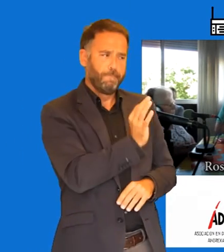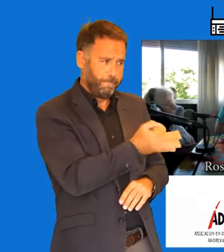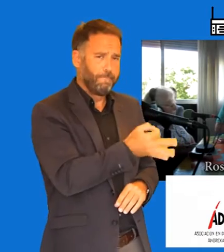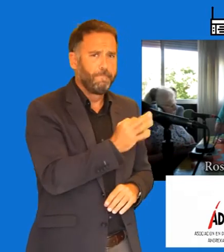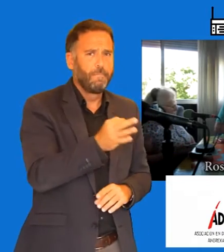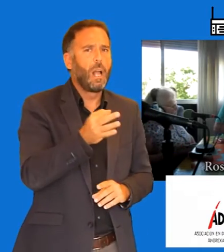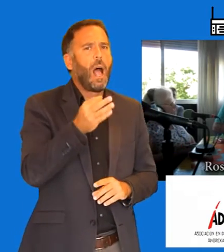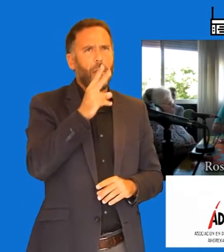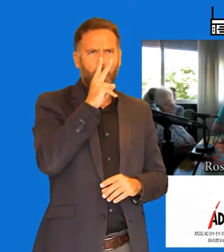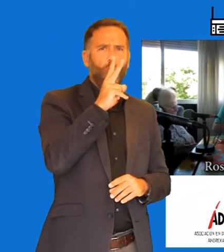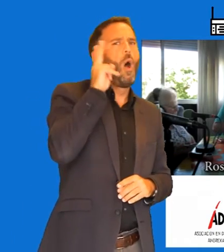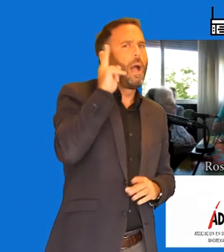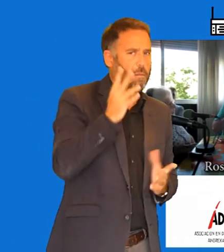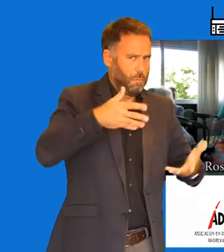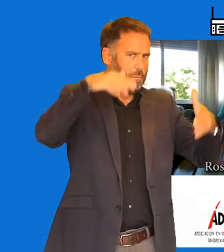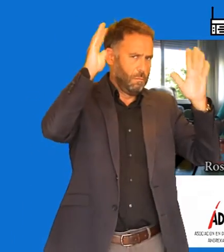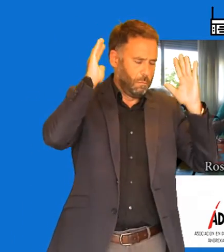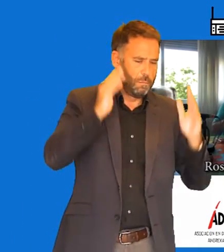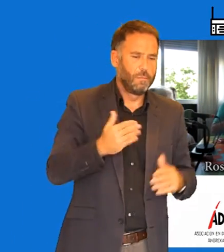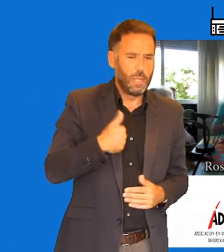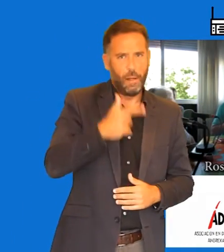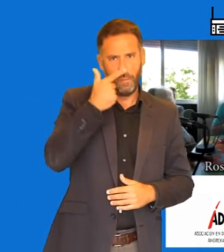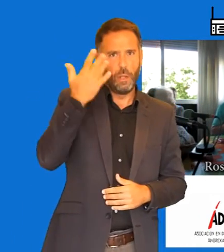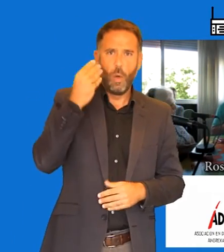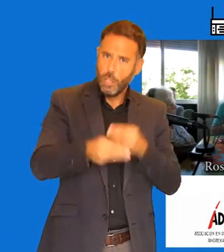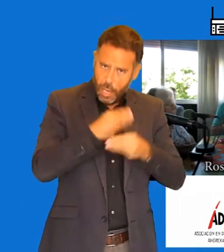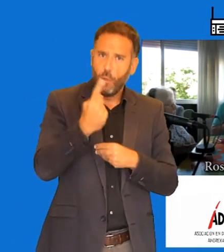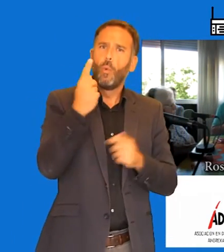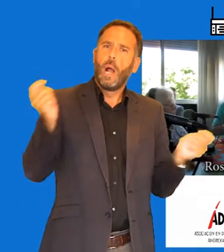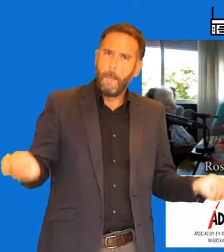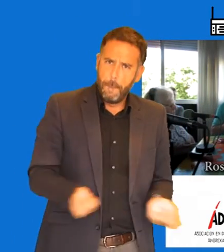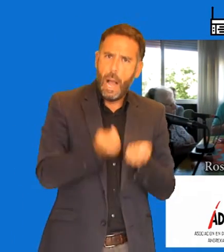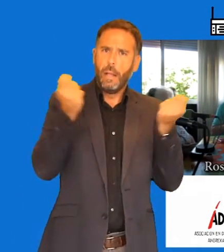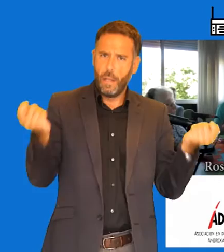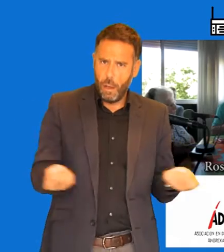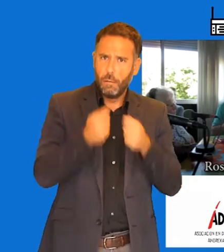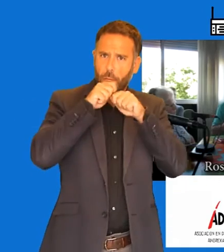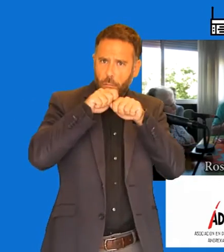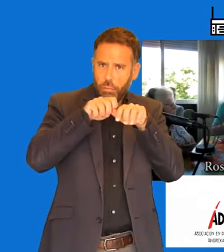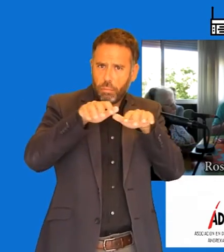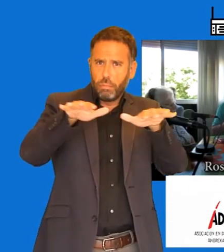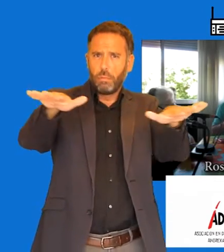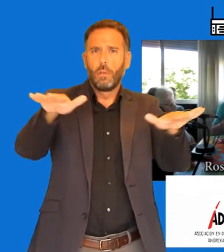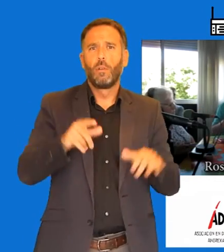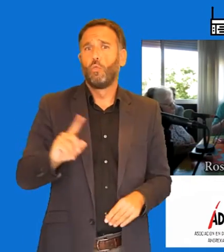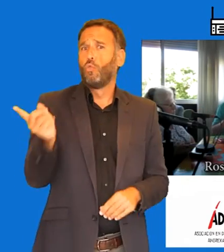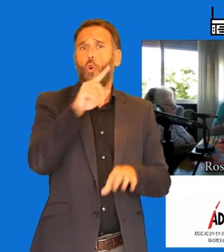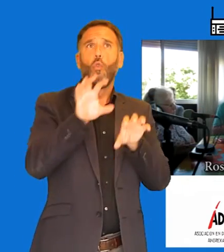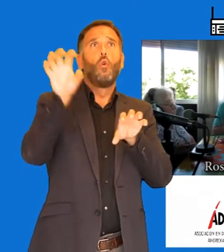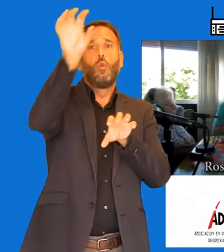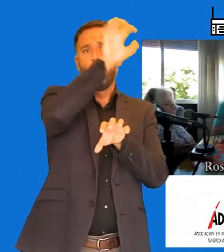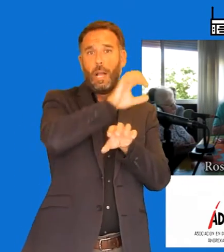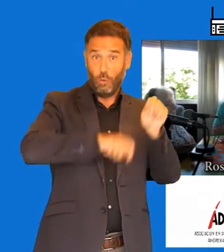nosotros ni la vimos, ¿para qué vamos a decir? Pero ella hizo, se hizo una campaña en la cual participaron todos los adaneres y que gracias a ella,